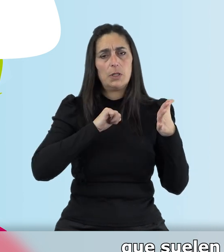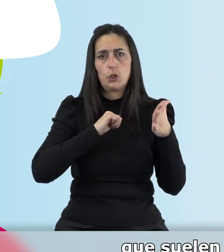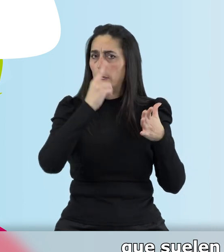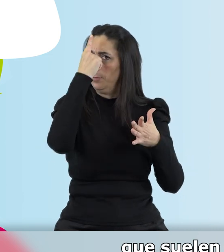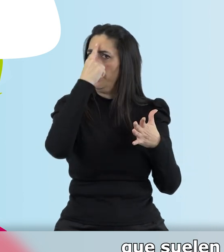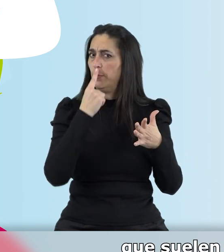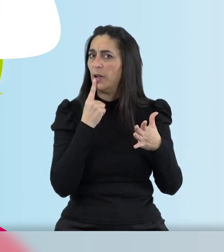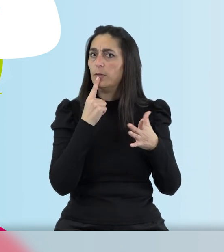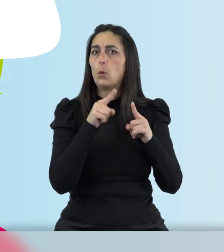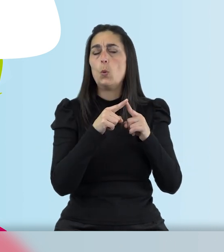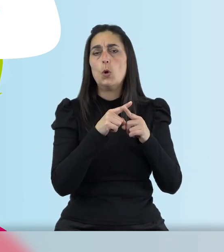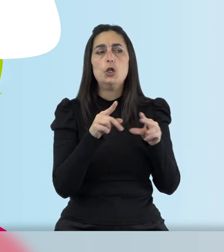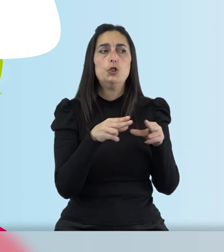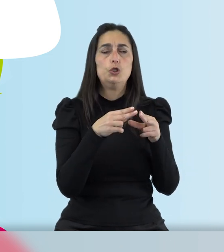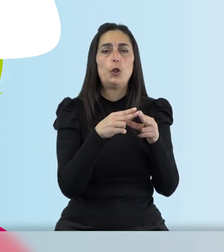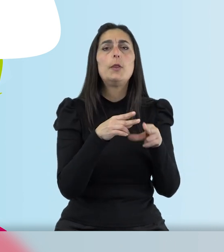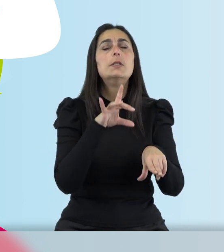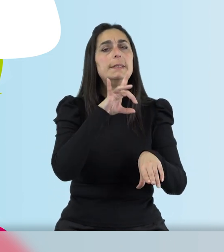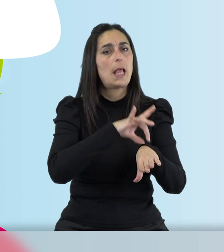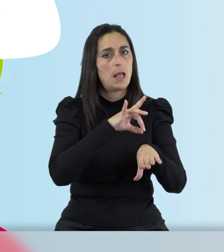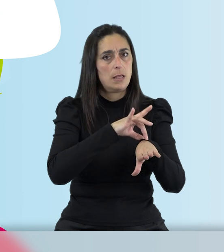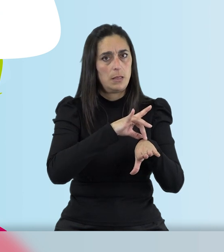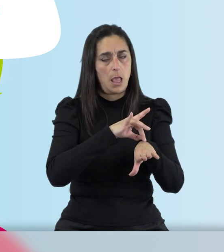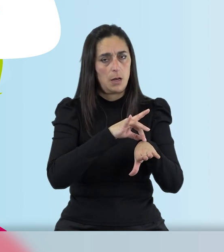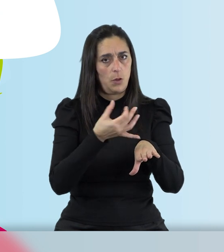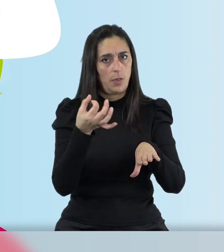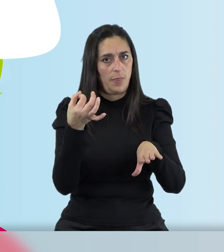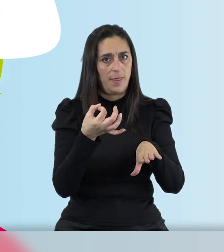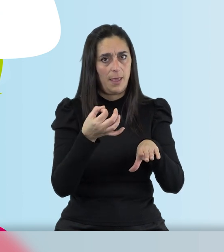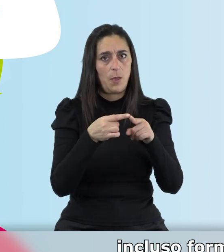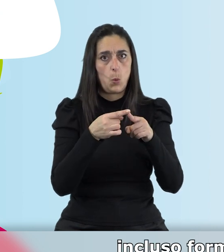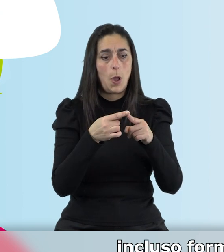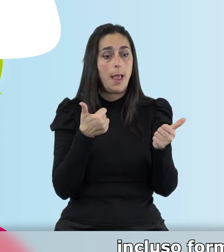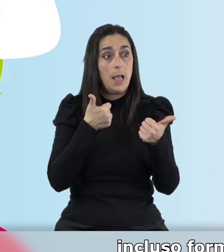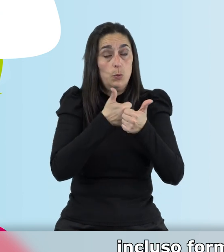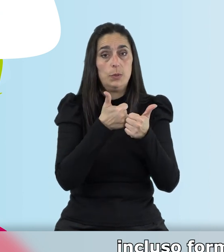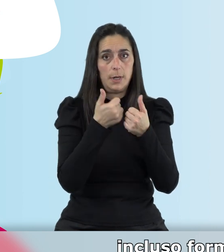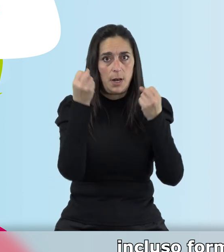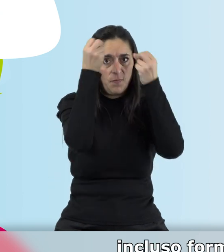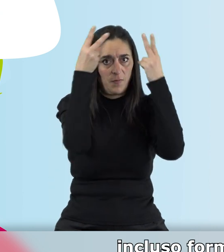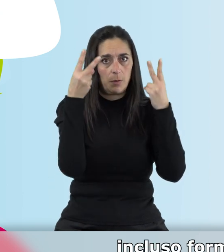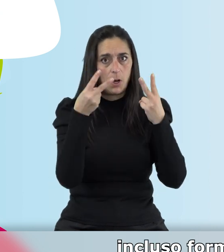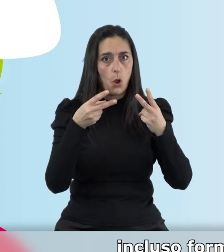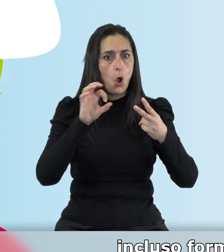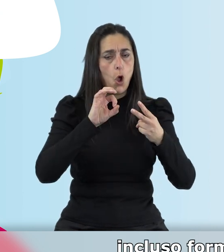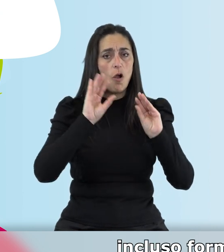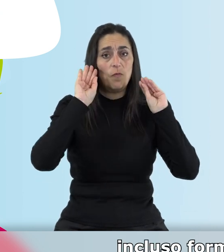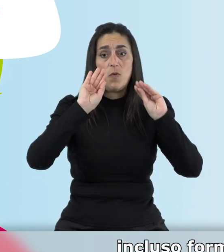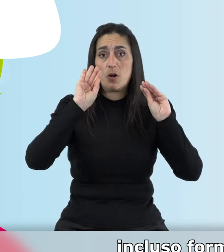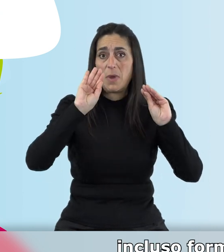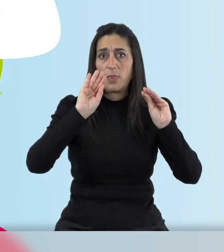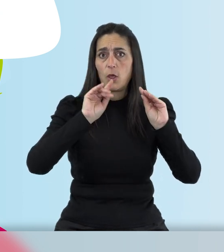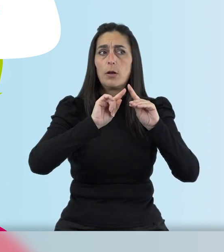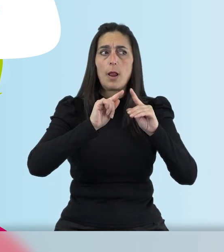perfil sociosanitario, un perfil de auxiliar de enfermería, incluso formación en